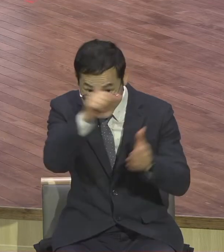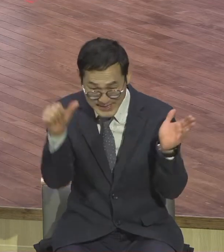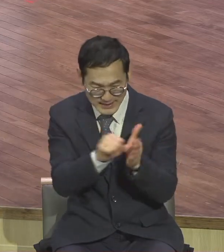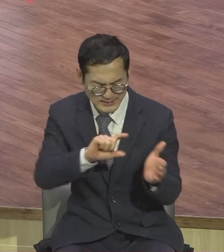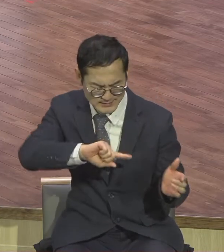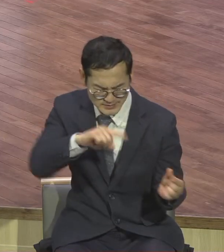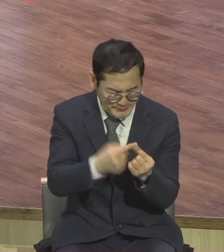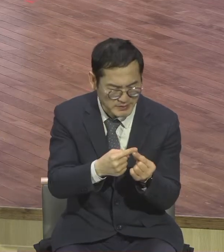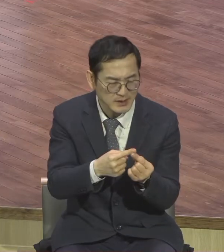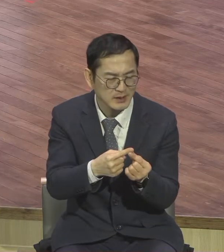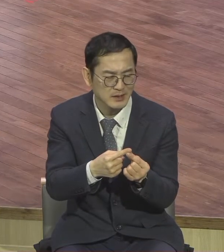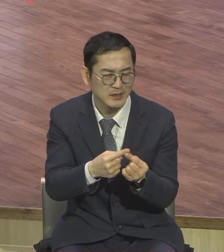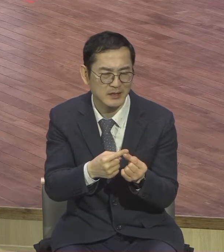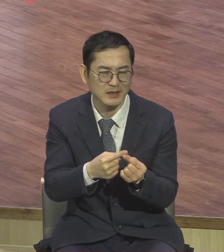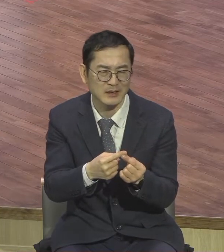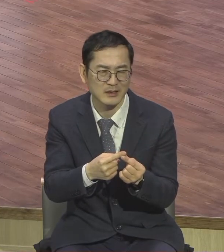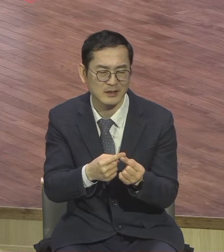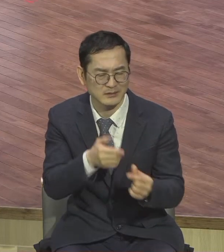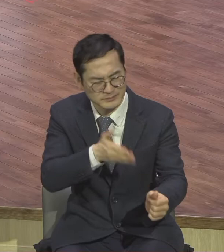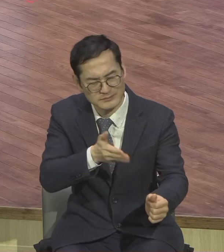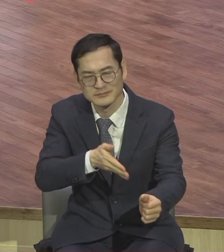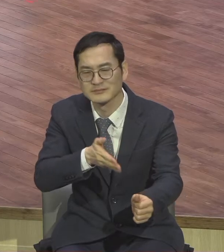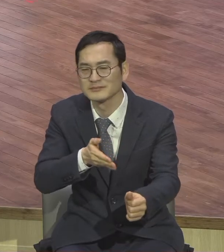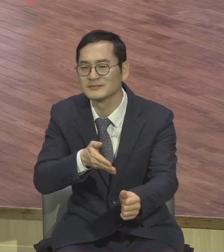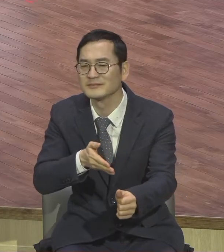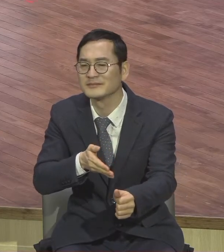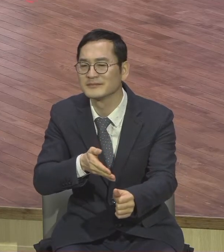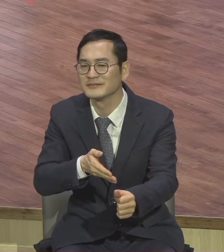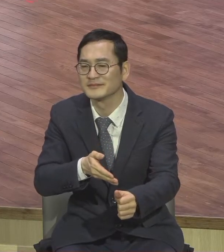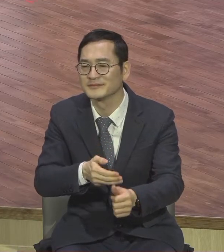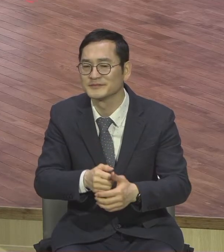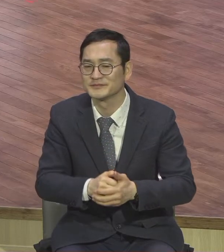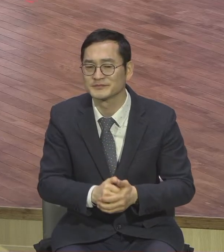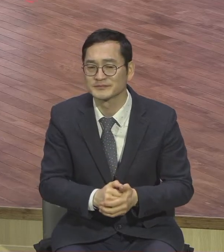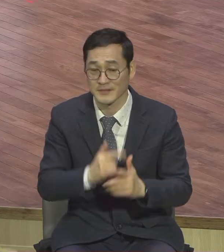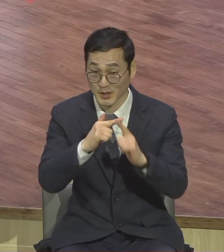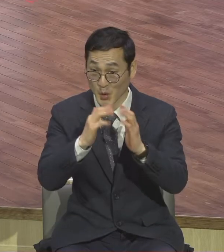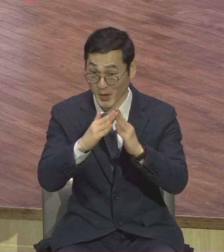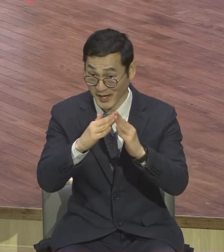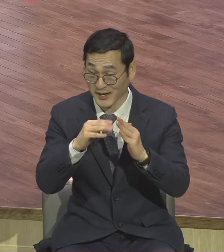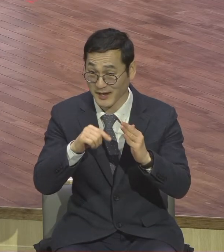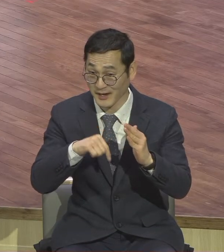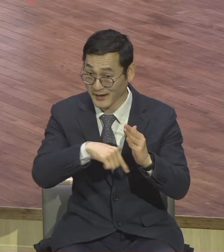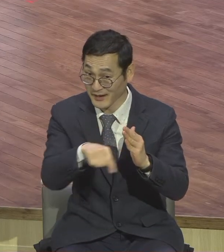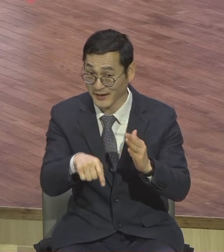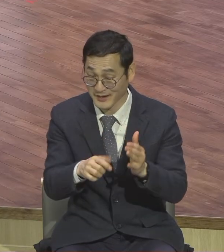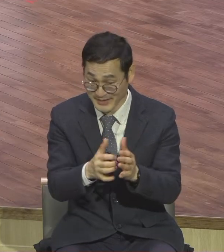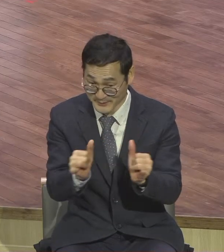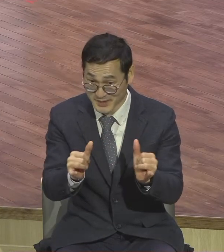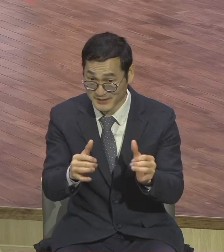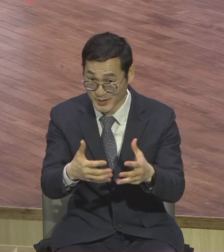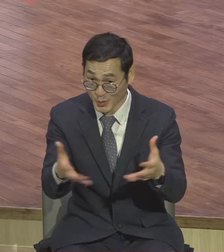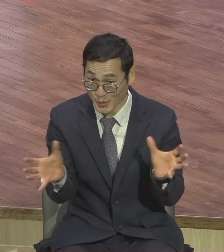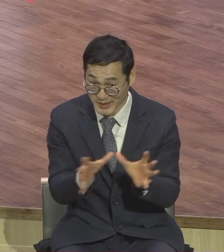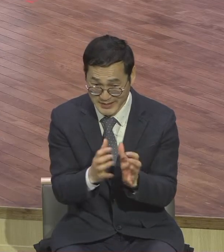생명살령 이래 사실 교회 공동체 안에는요 각양 각색의 사람들이 다